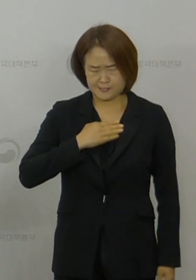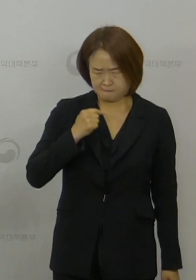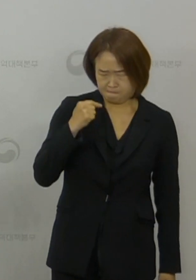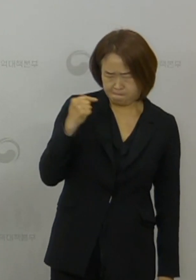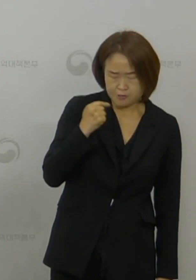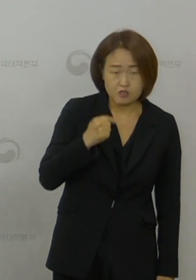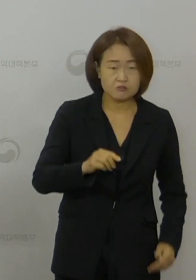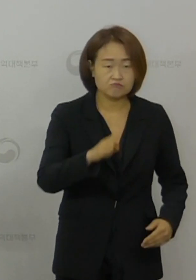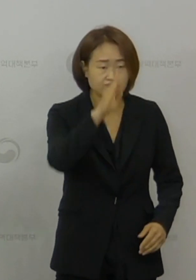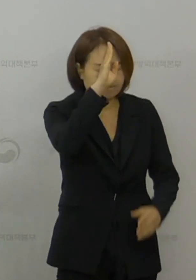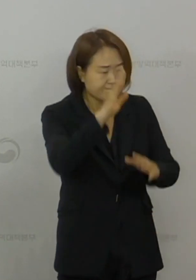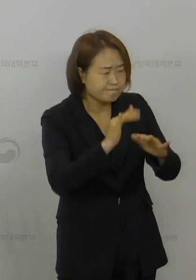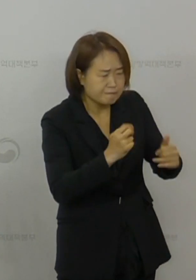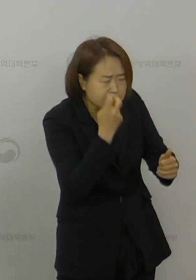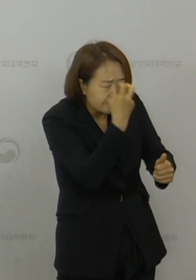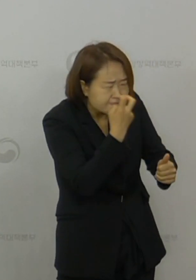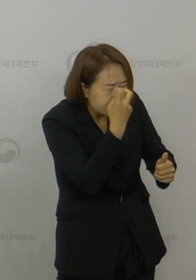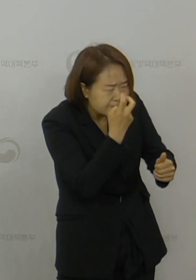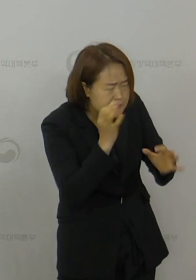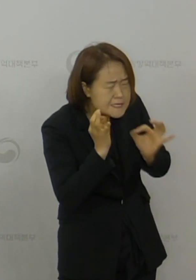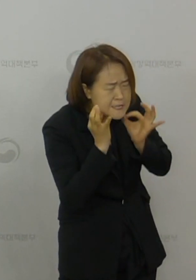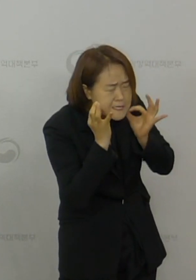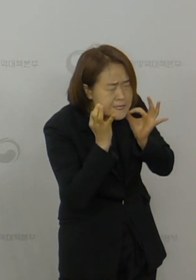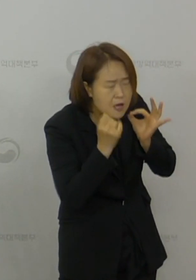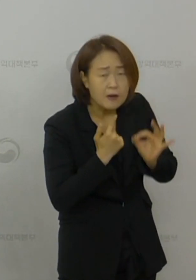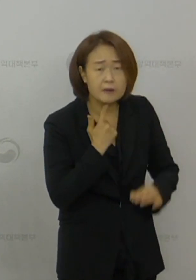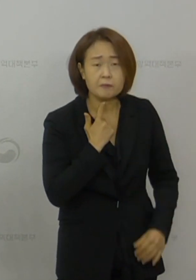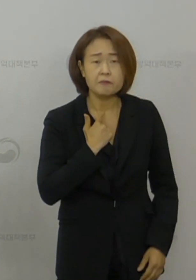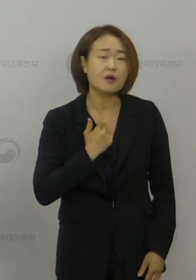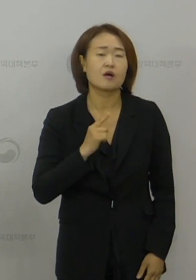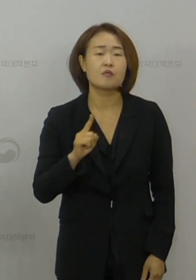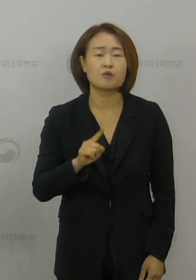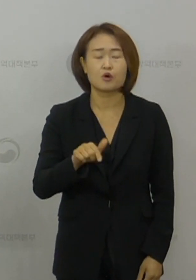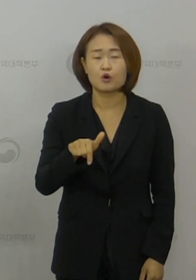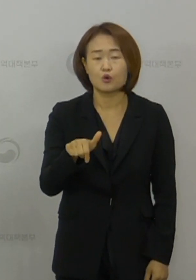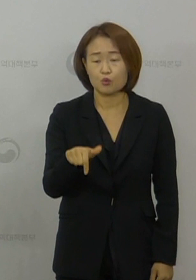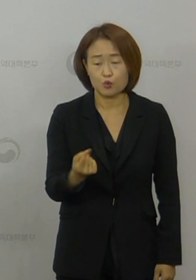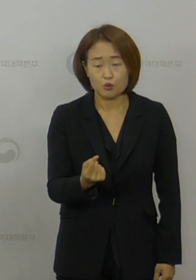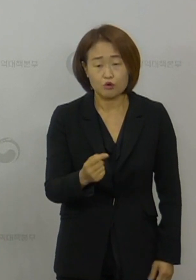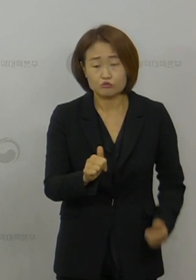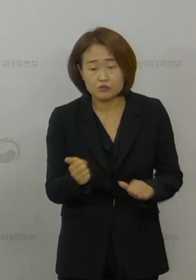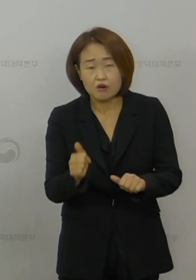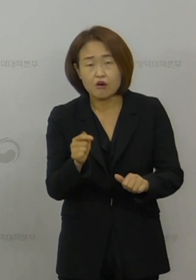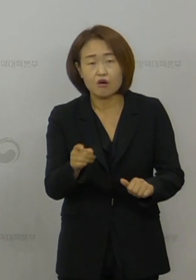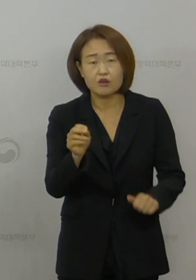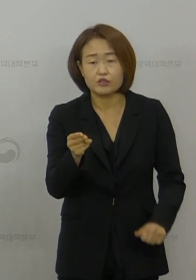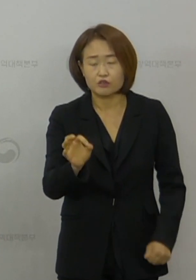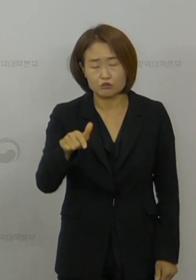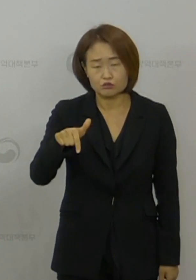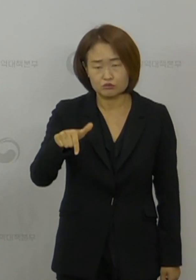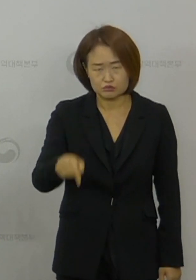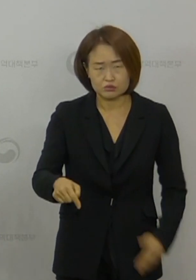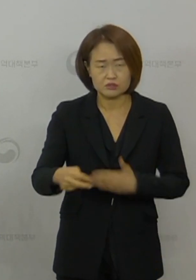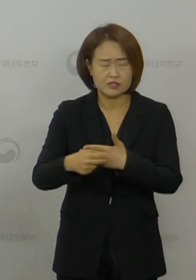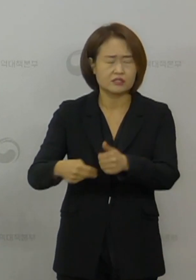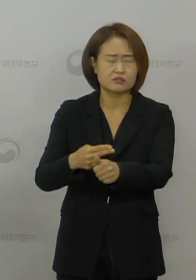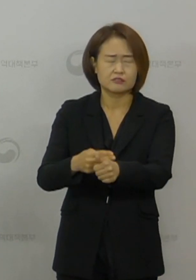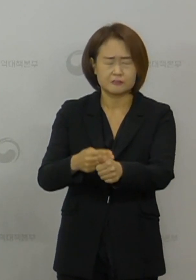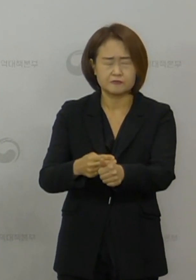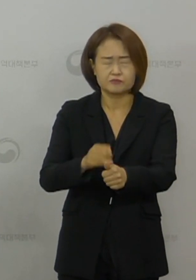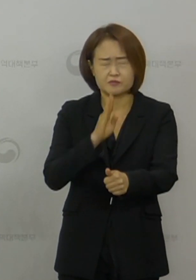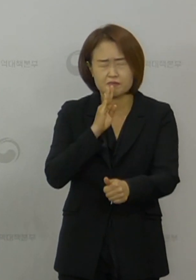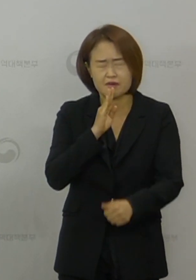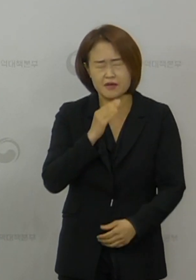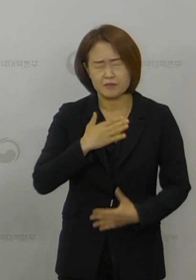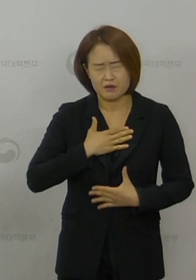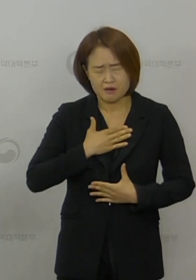환자 치료에만 정성을 쏟았던 고 허영구 원장님을 추모하며 고인의 평온한